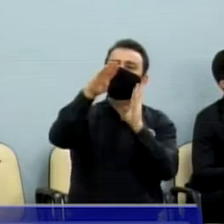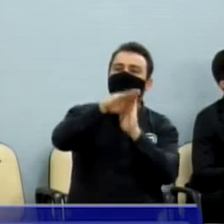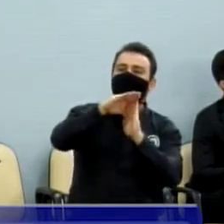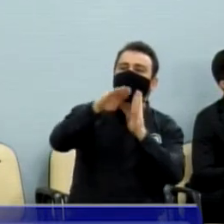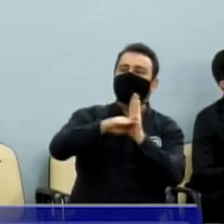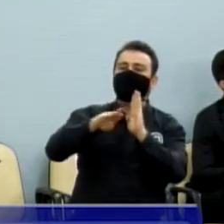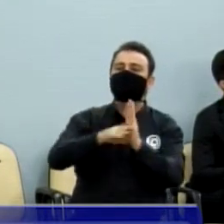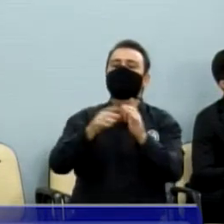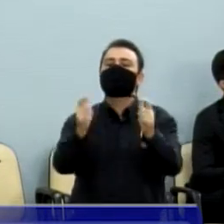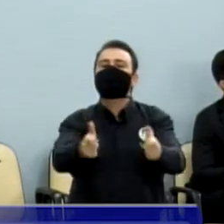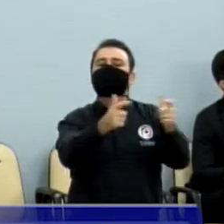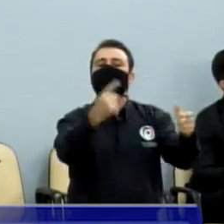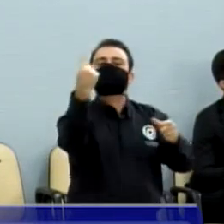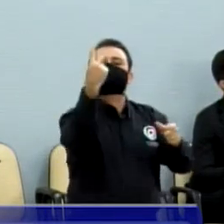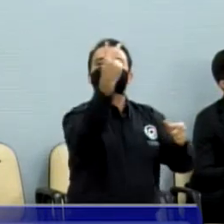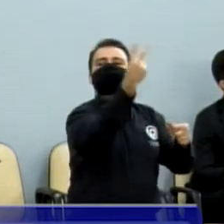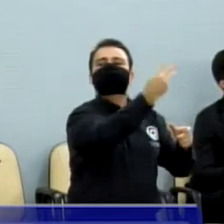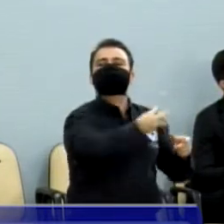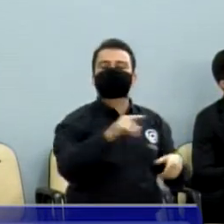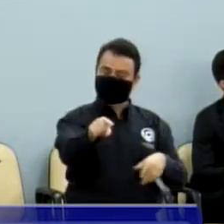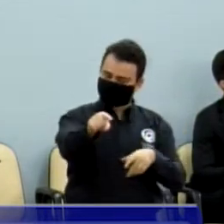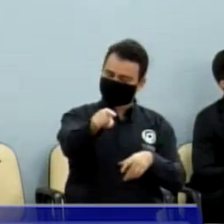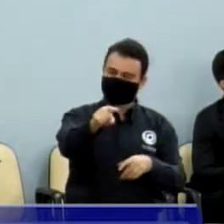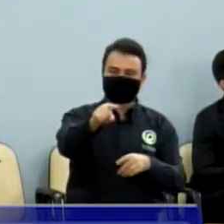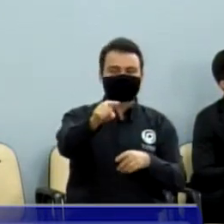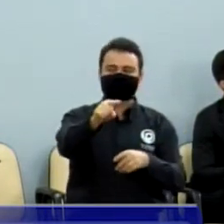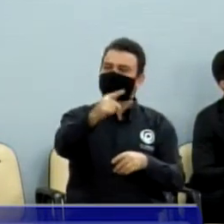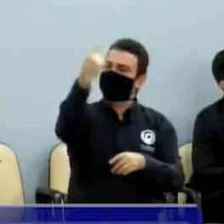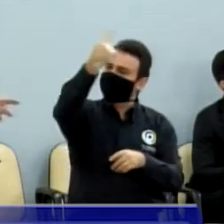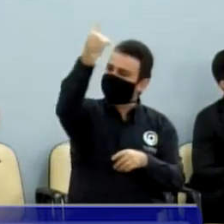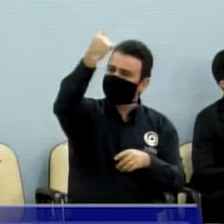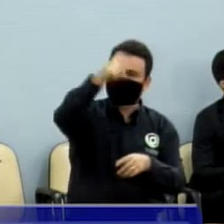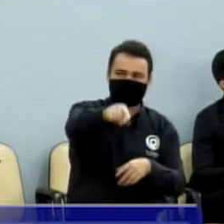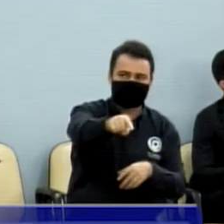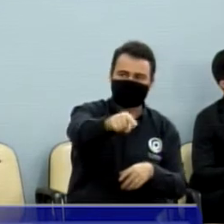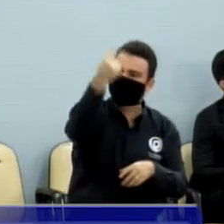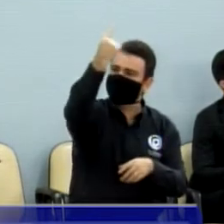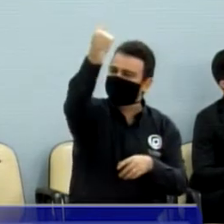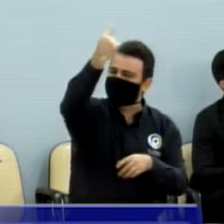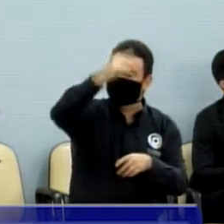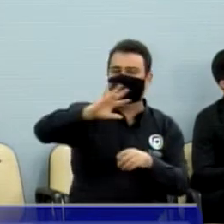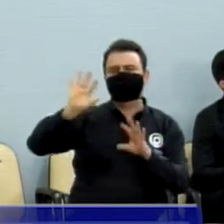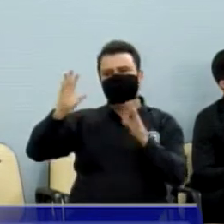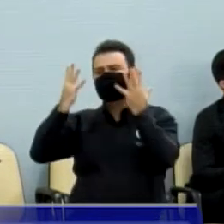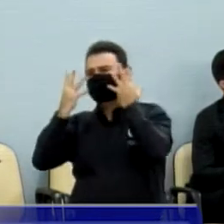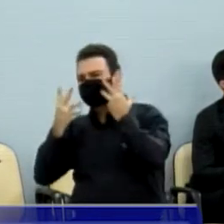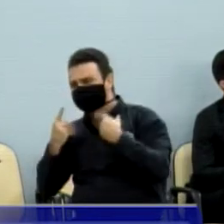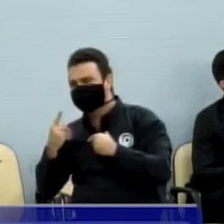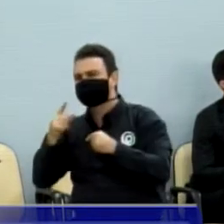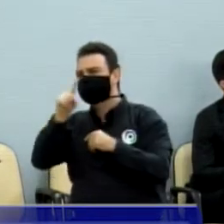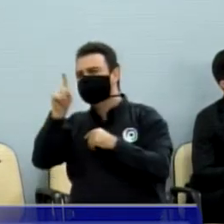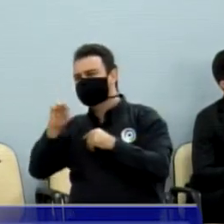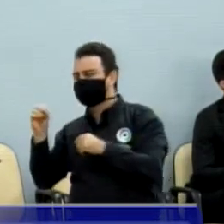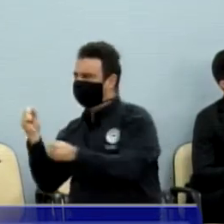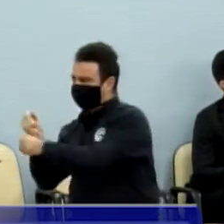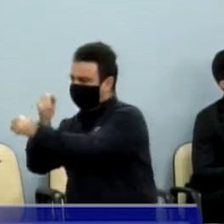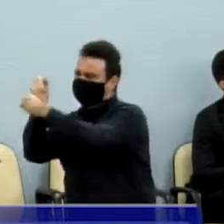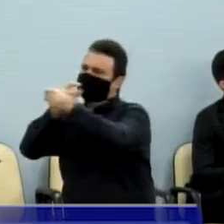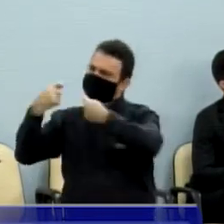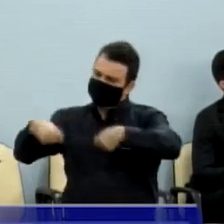de fazer qualquer outra obra, antes mesmo de fazer a reforma do bosque, não que não seja necessário, mas fazer essa reforma,